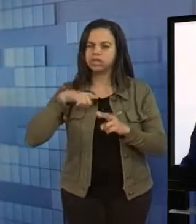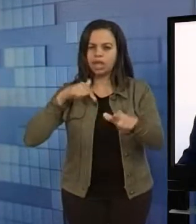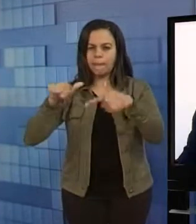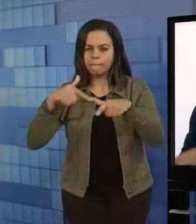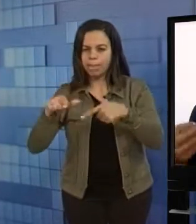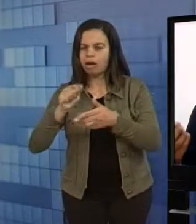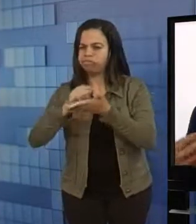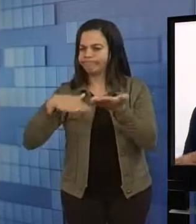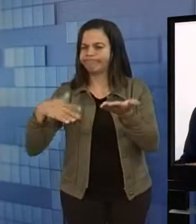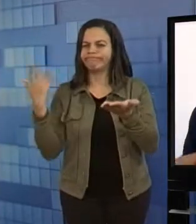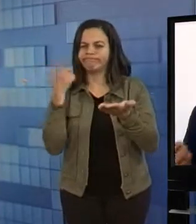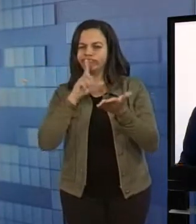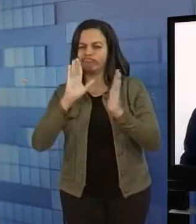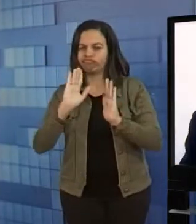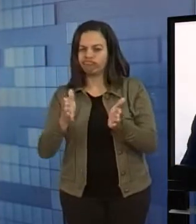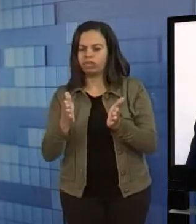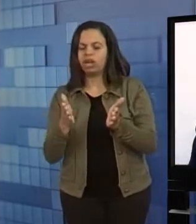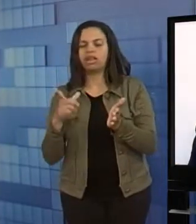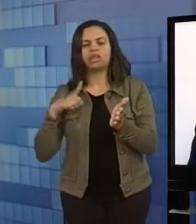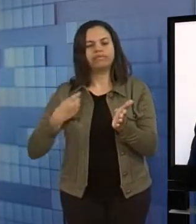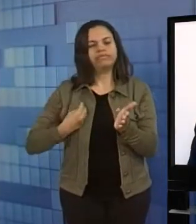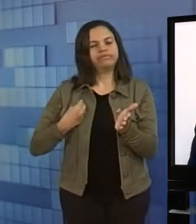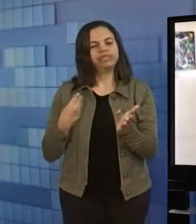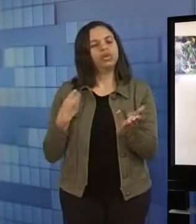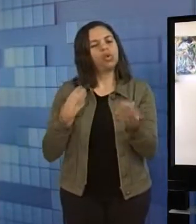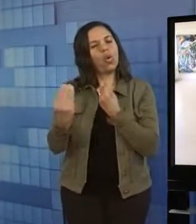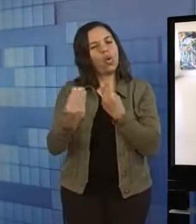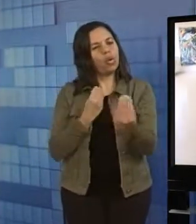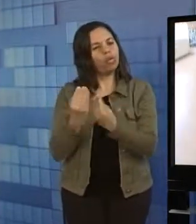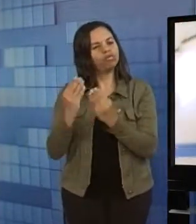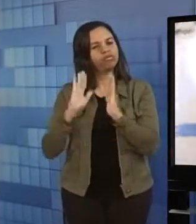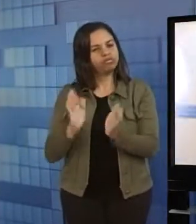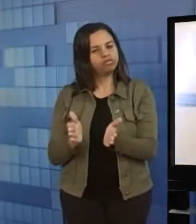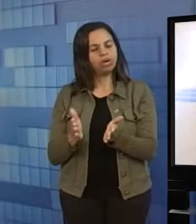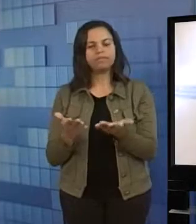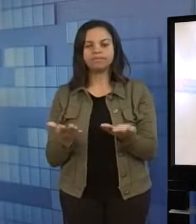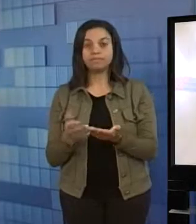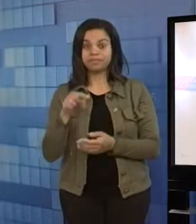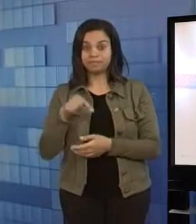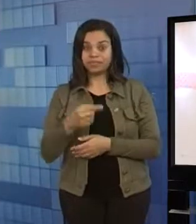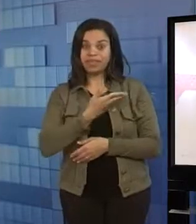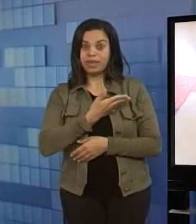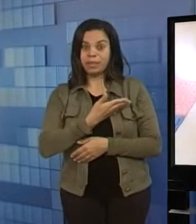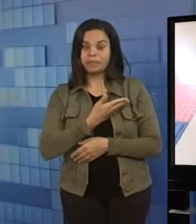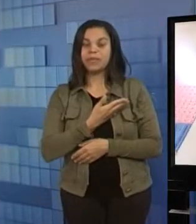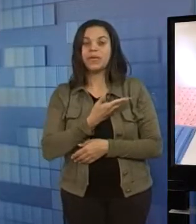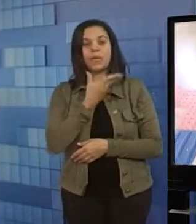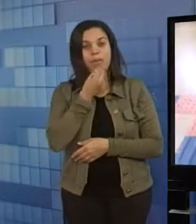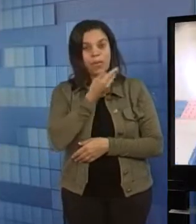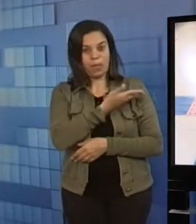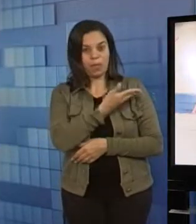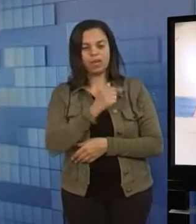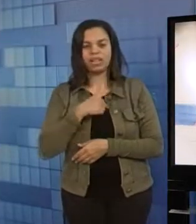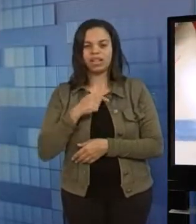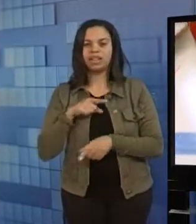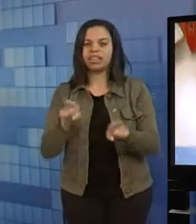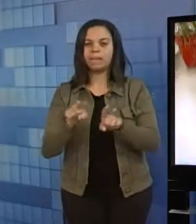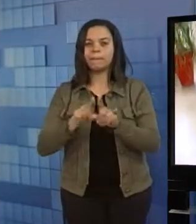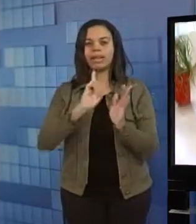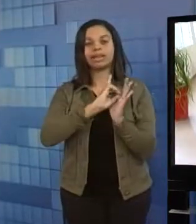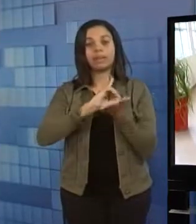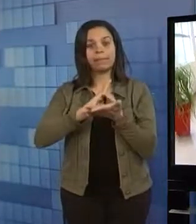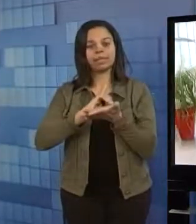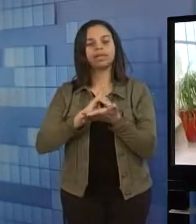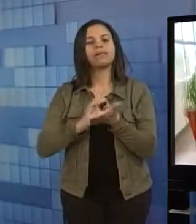realizados, então a gente já tinha essa convivência com a UESB. Além da ajuda dos colegas, Joselito também contou com o apoio do Núcleo de